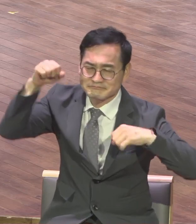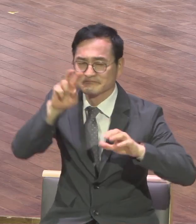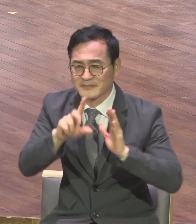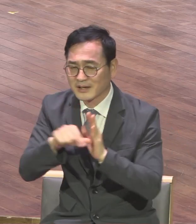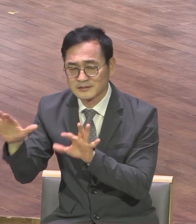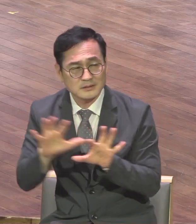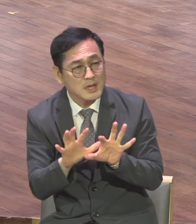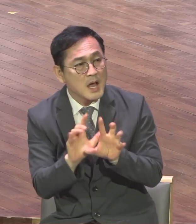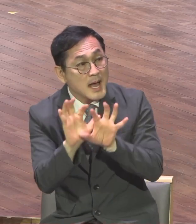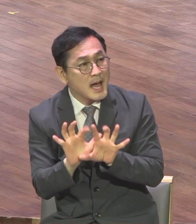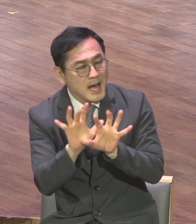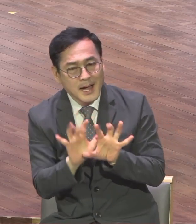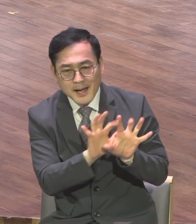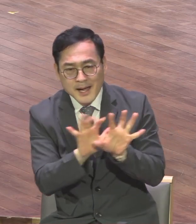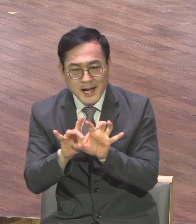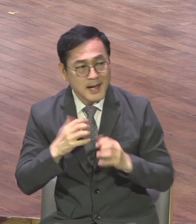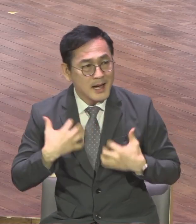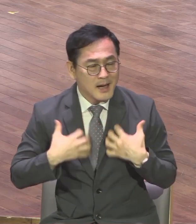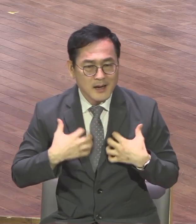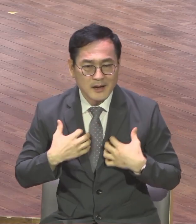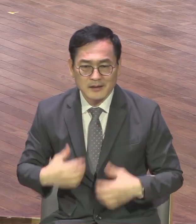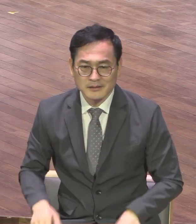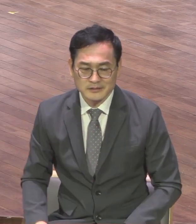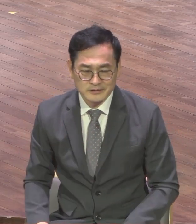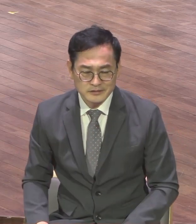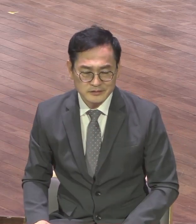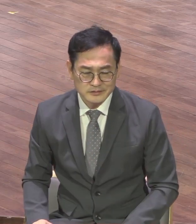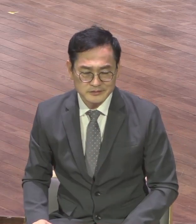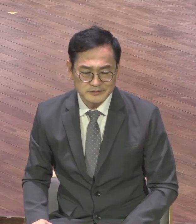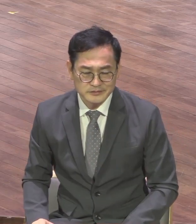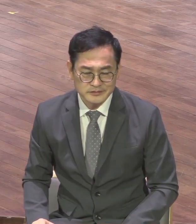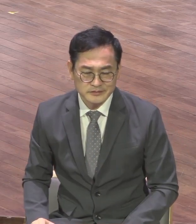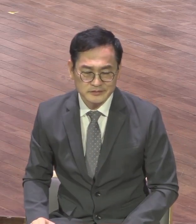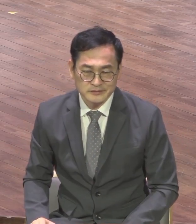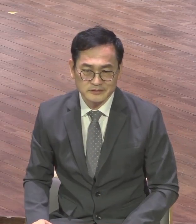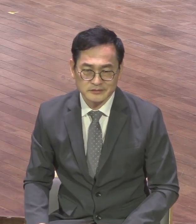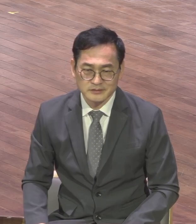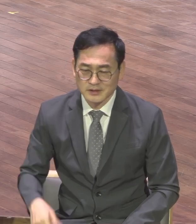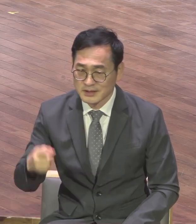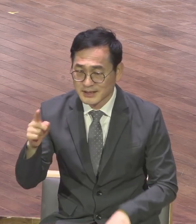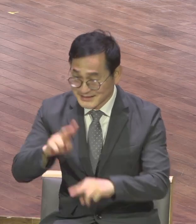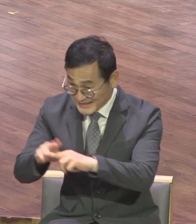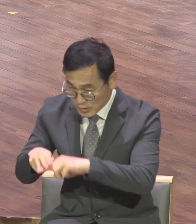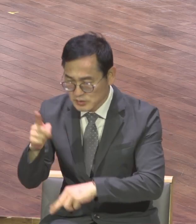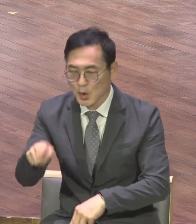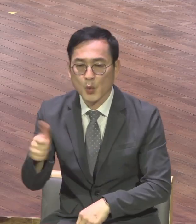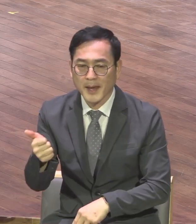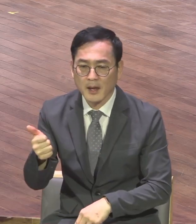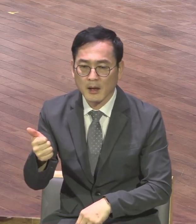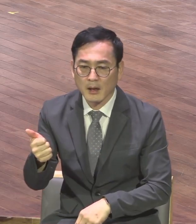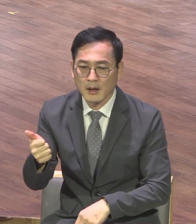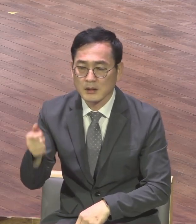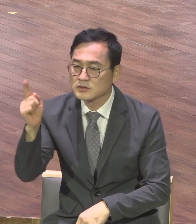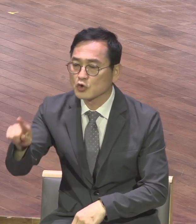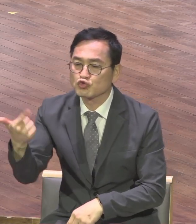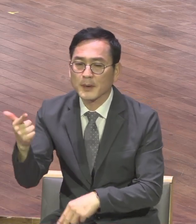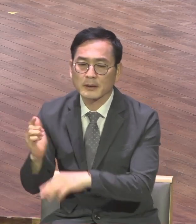천육백 몇 시명이 왔어요 왔는데 자석은 총 500개를 준비했는데 총을 넘어가 막 서있어서